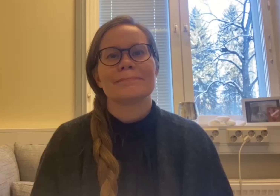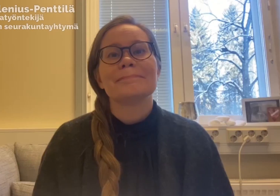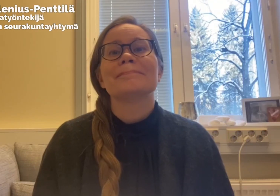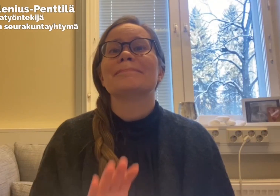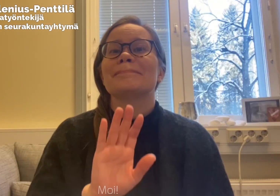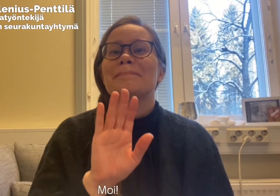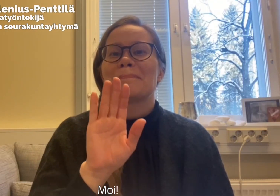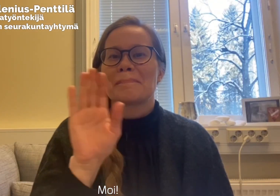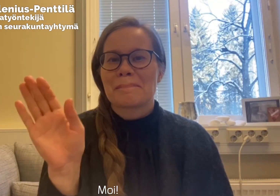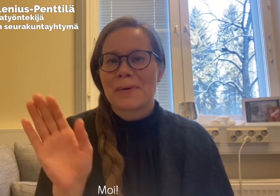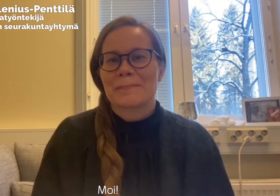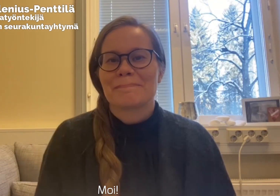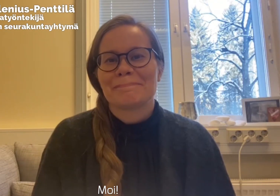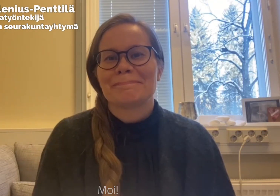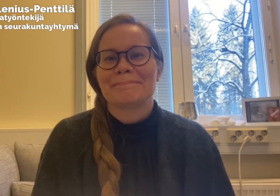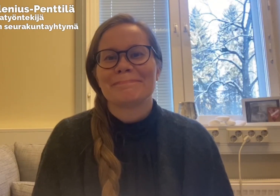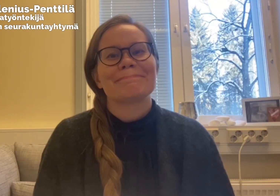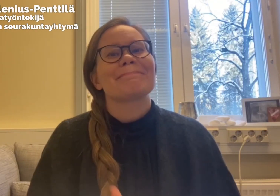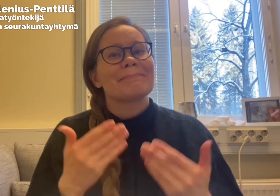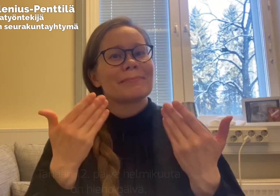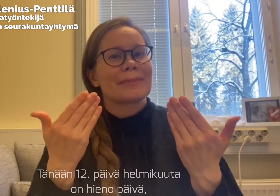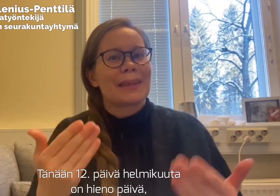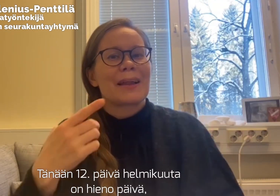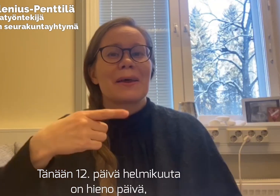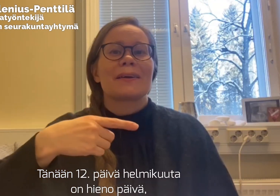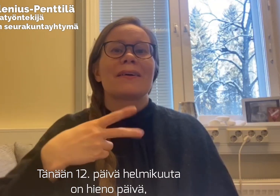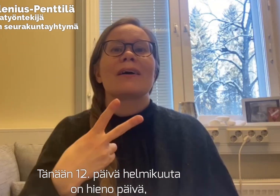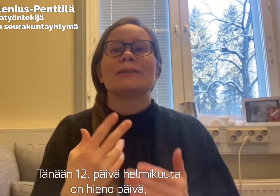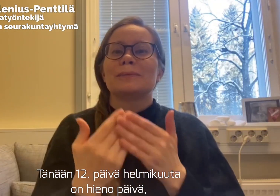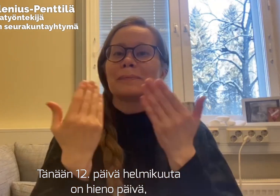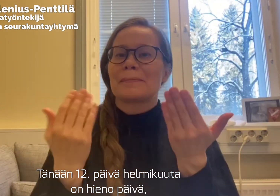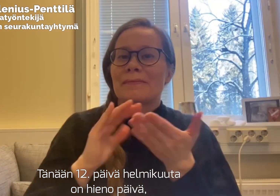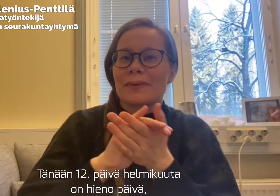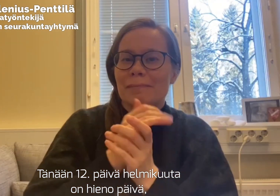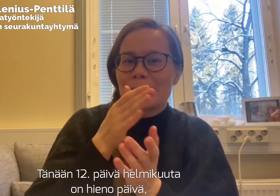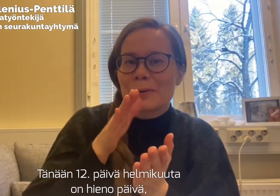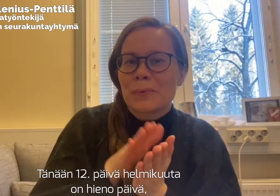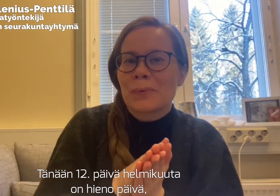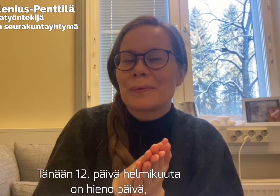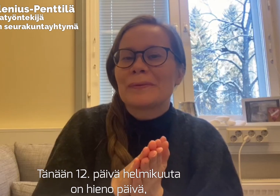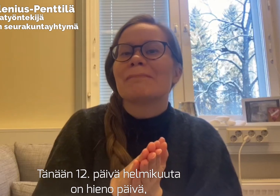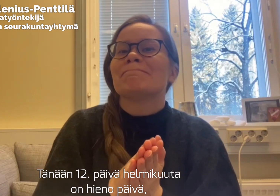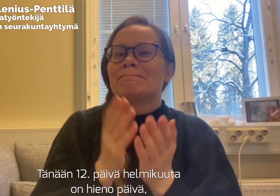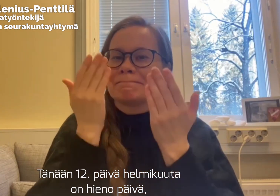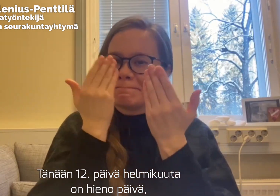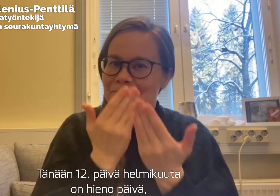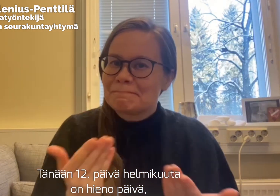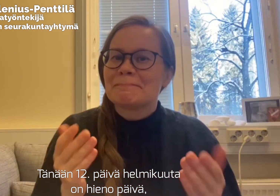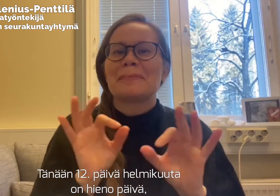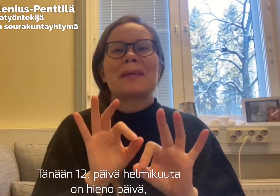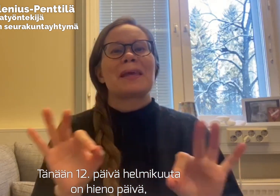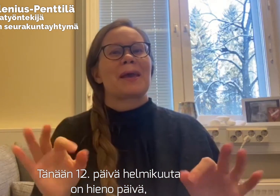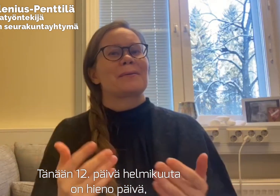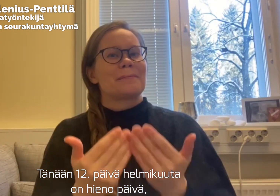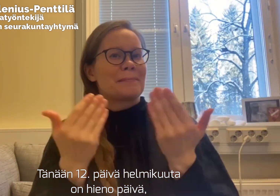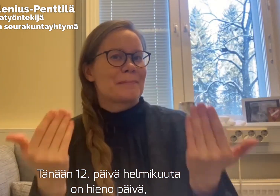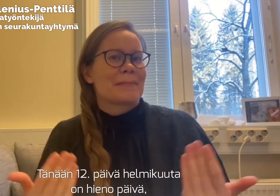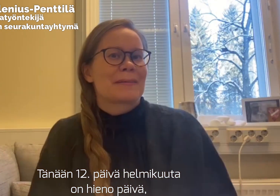Moi! Tänään, 12. päivä helmikuuta, on hieno päivä.